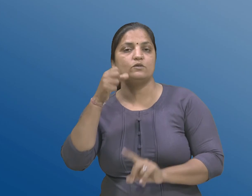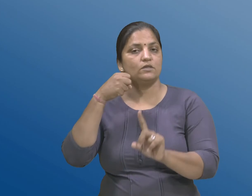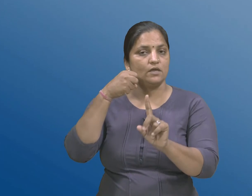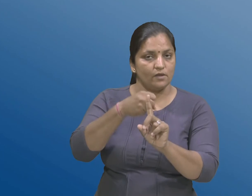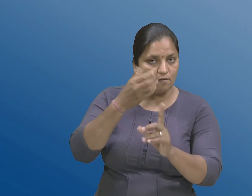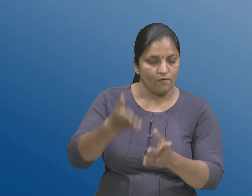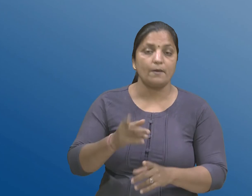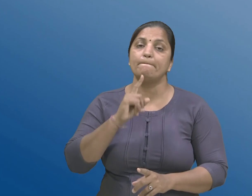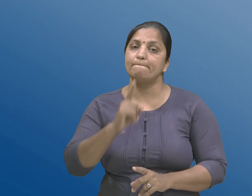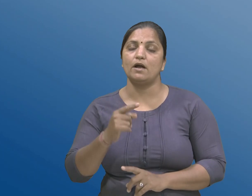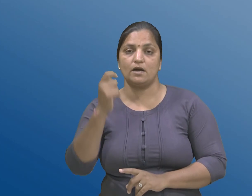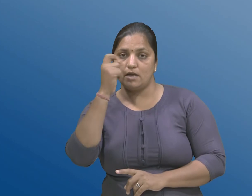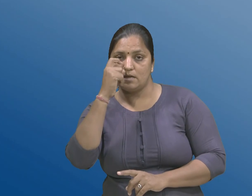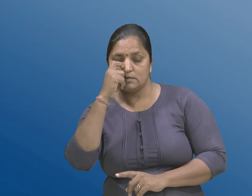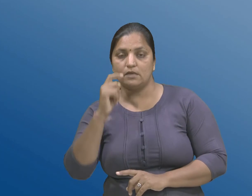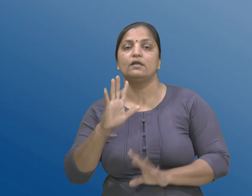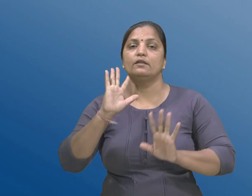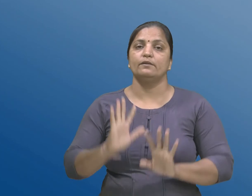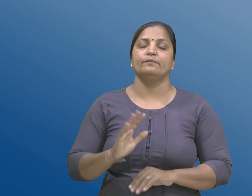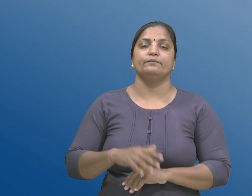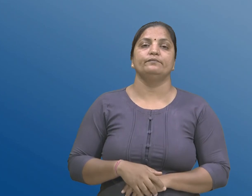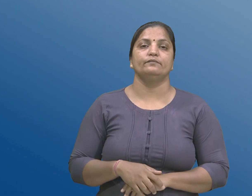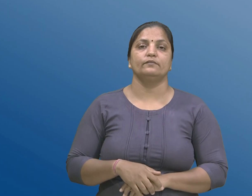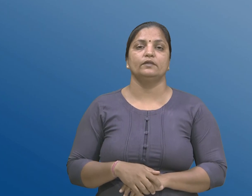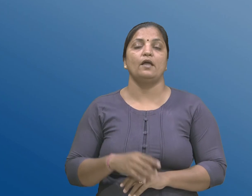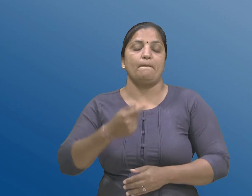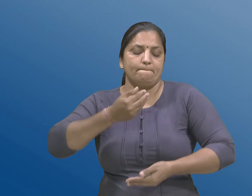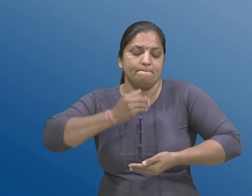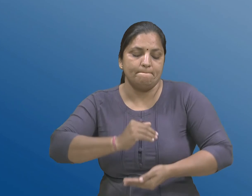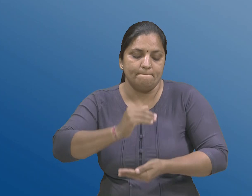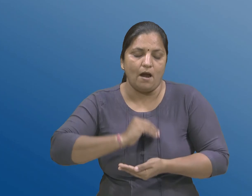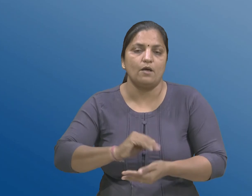पड़न्तूस्त्रियो द्वारा तेमना बाकोमा संक्रमित थाए छे,